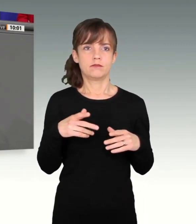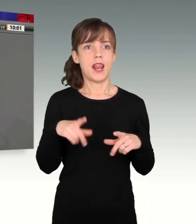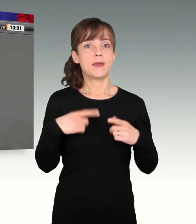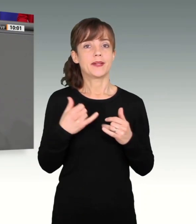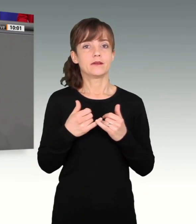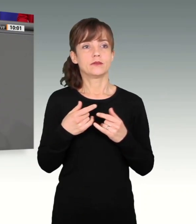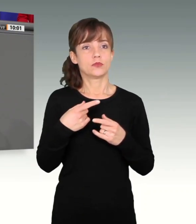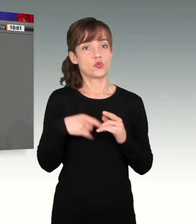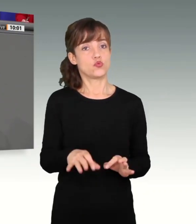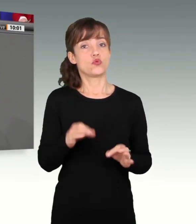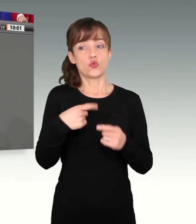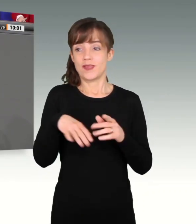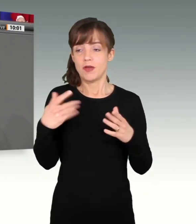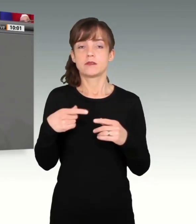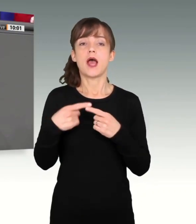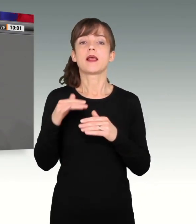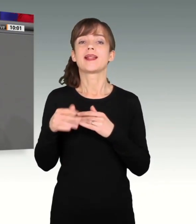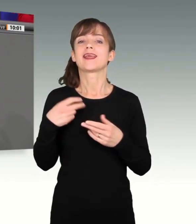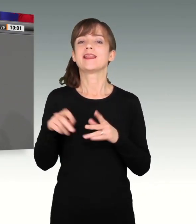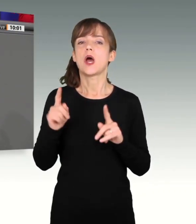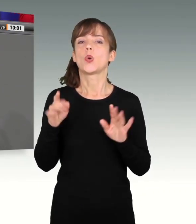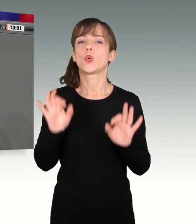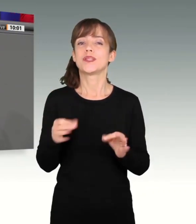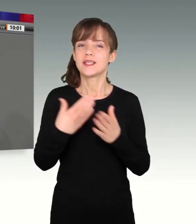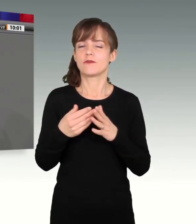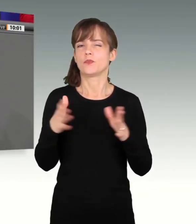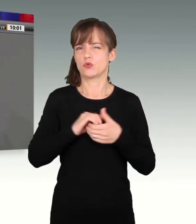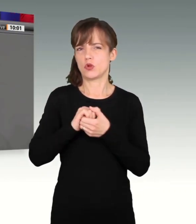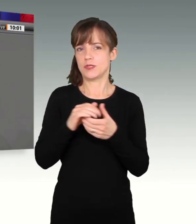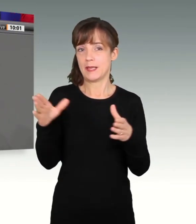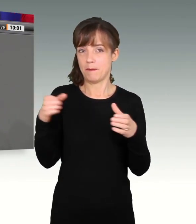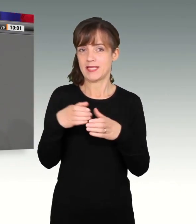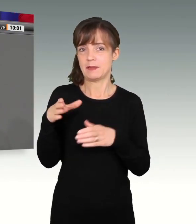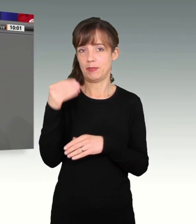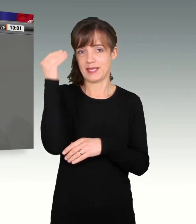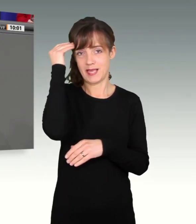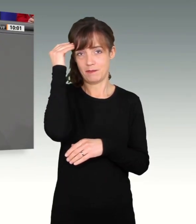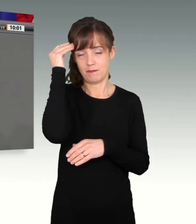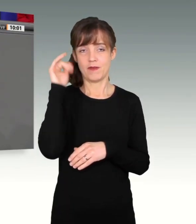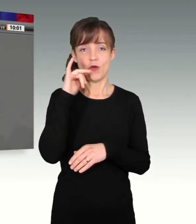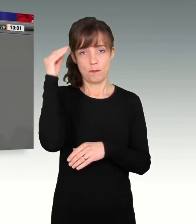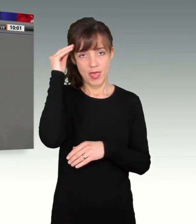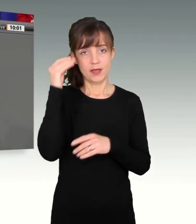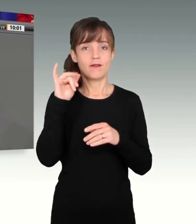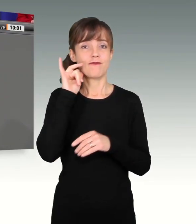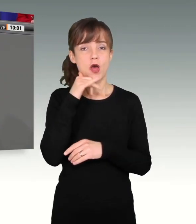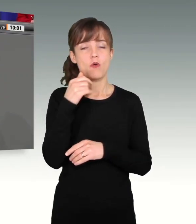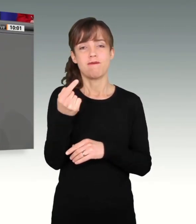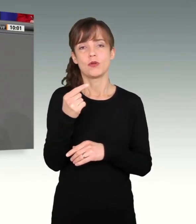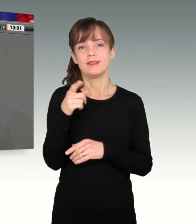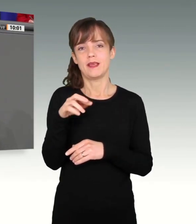wir in der letzten Großen Koalition gemeinsam mit Angela Merkel, gemeinsam mit Ursula von der Leyen 750